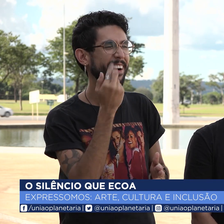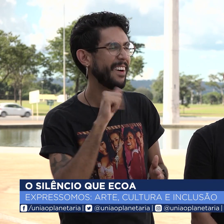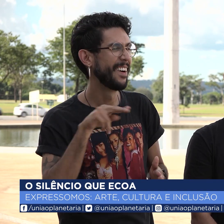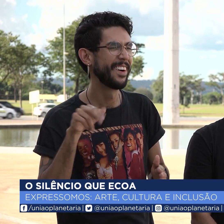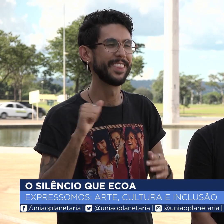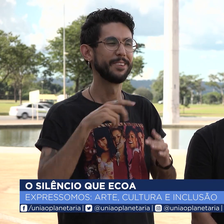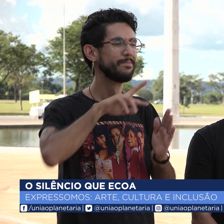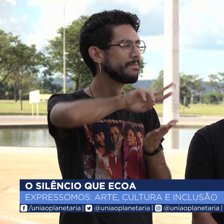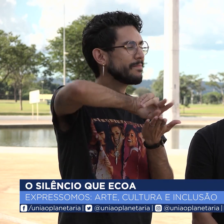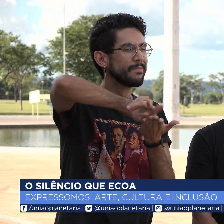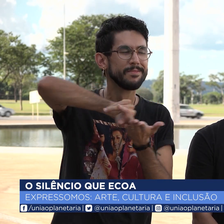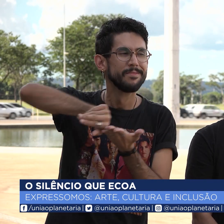várias divas.